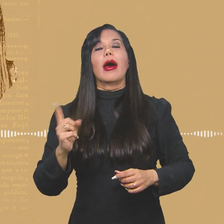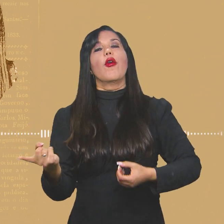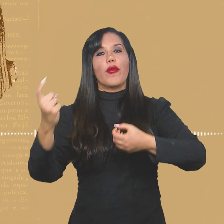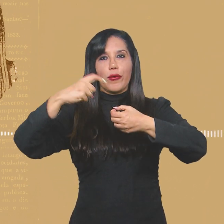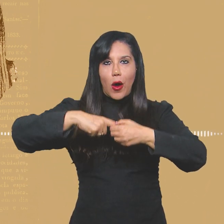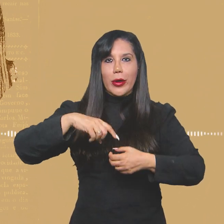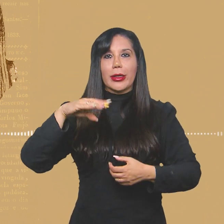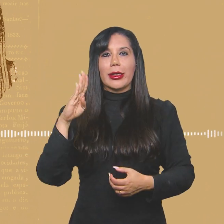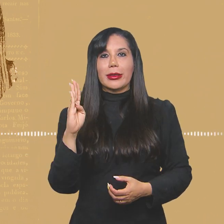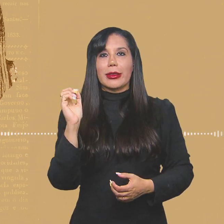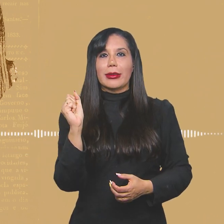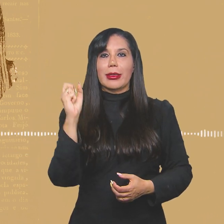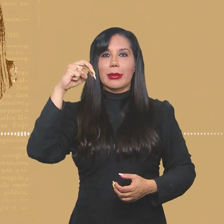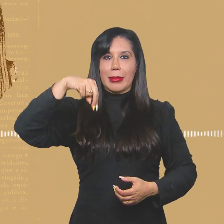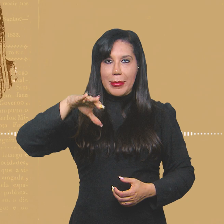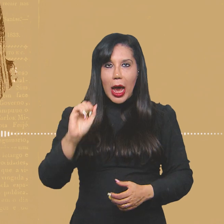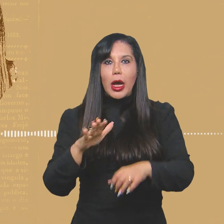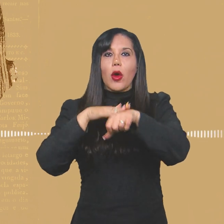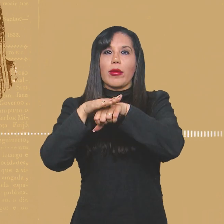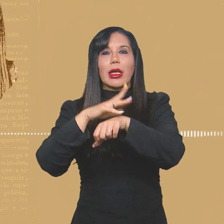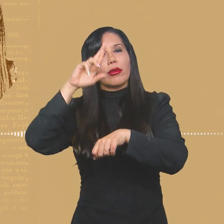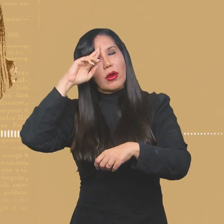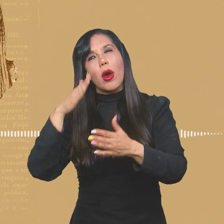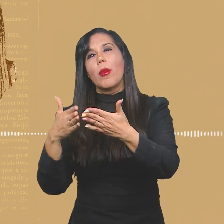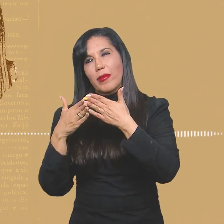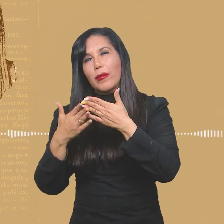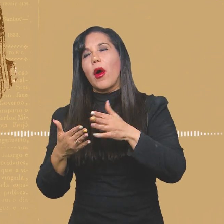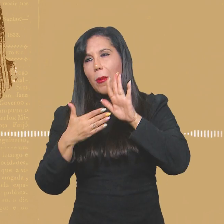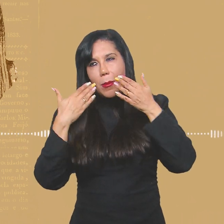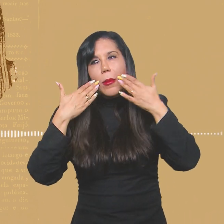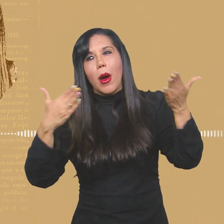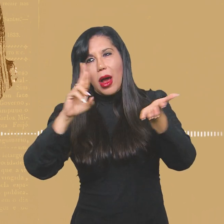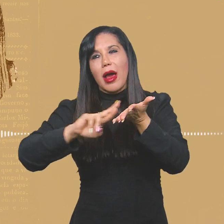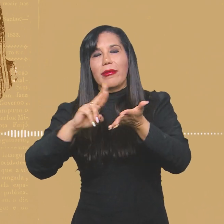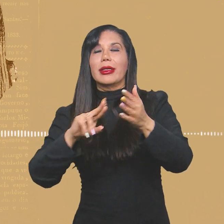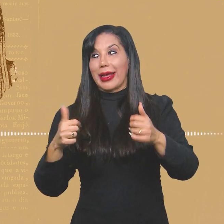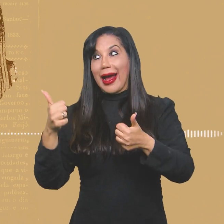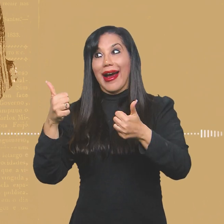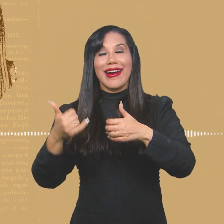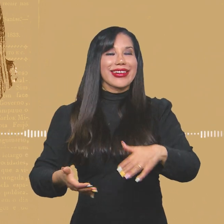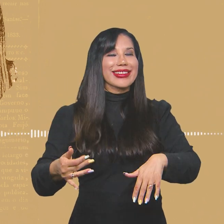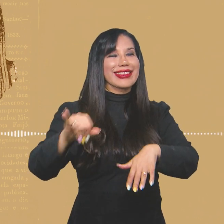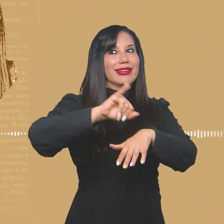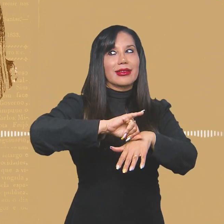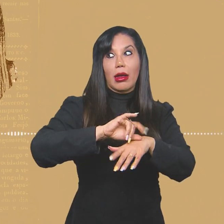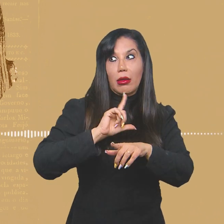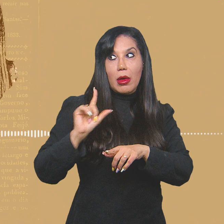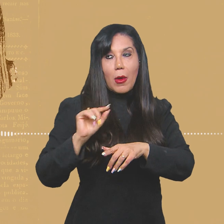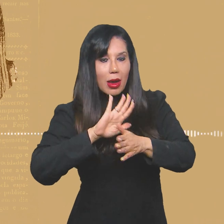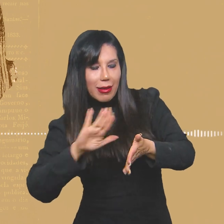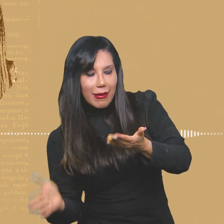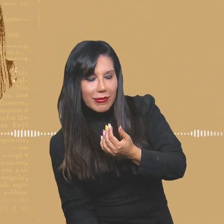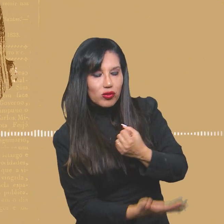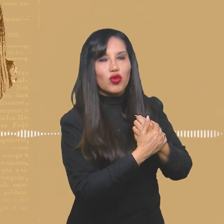banca, conversava com o dono. Uma hora ele botava para cima, daqui a pouco ele já botava para baixo. Então, o grande